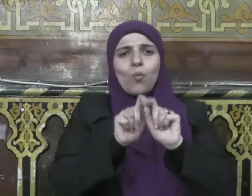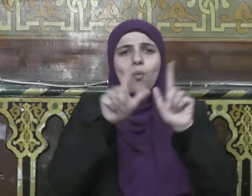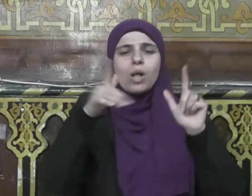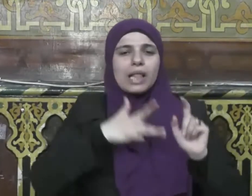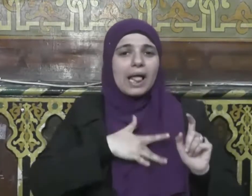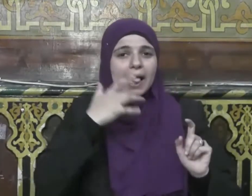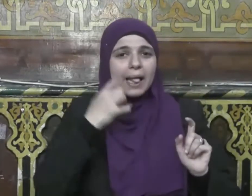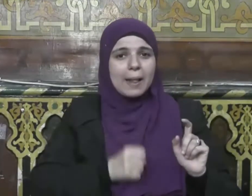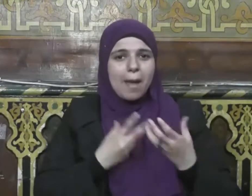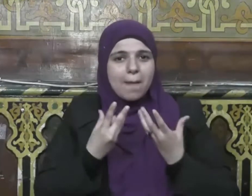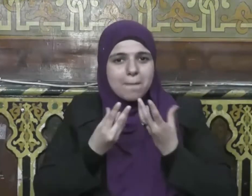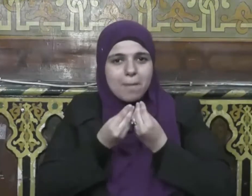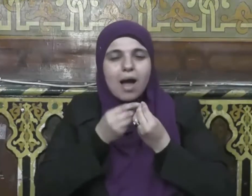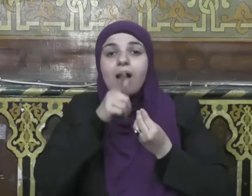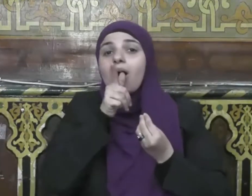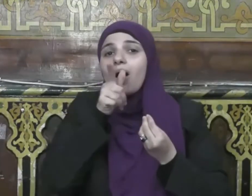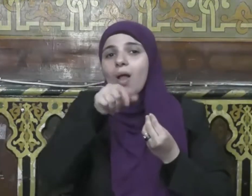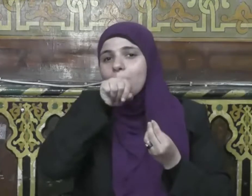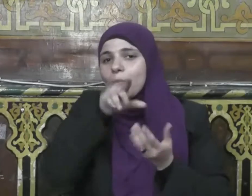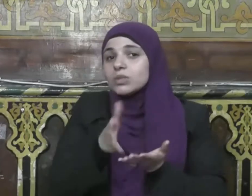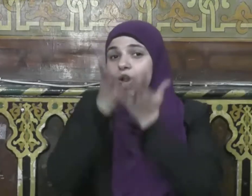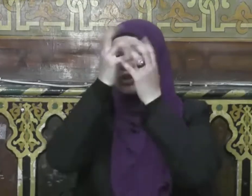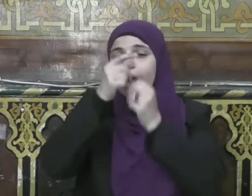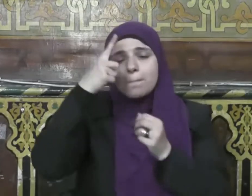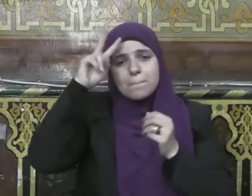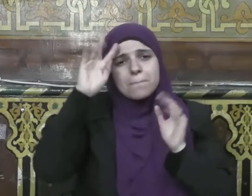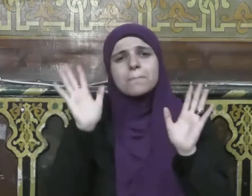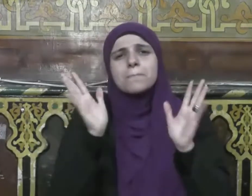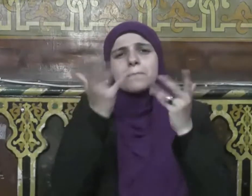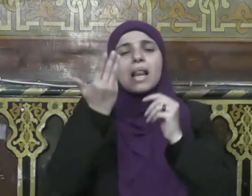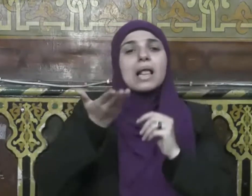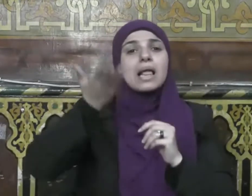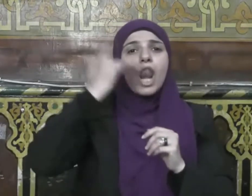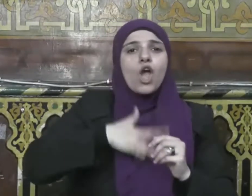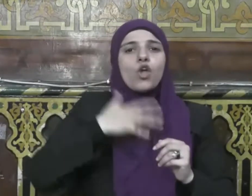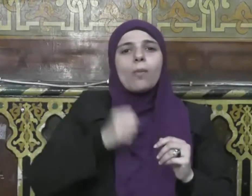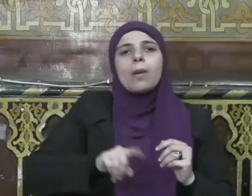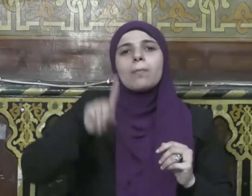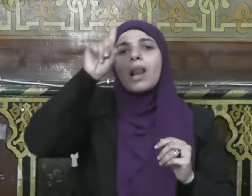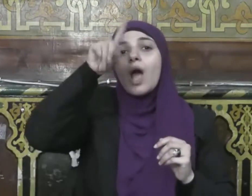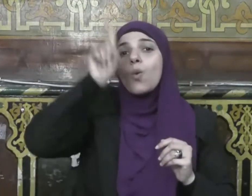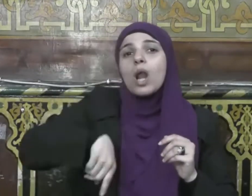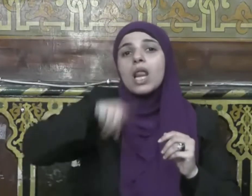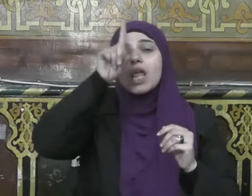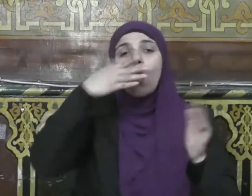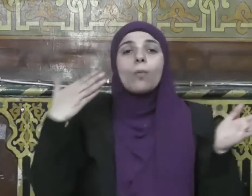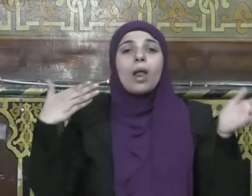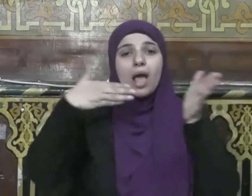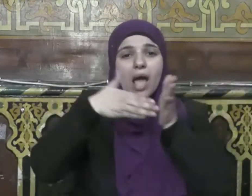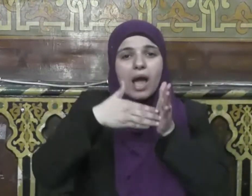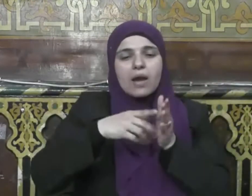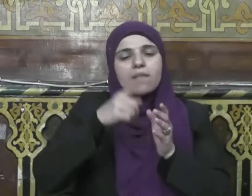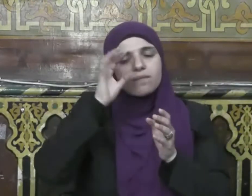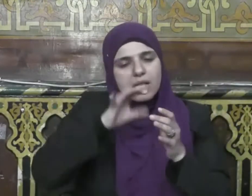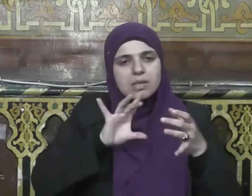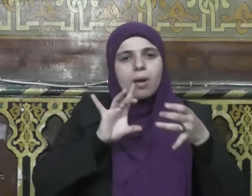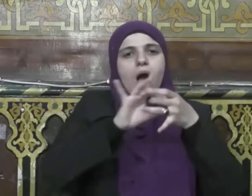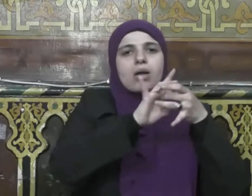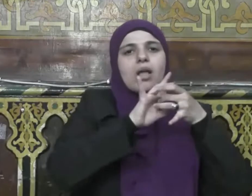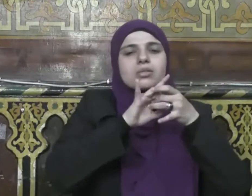بالله واليوم الآخر فليصل رحمه وأكد على ذلك قوله